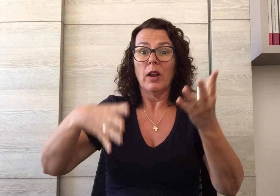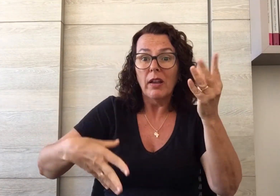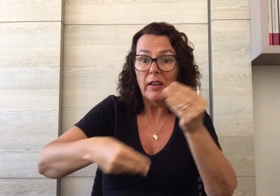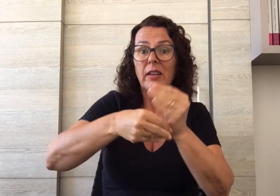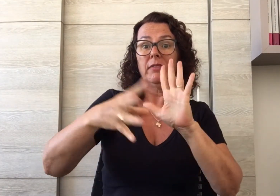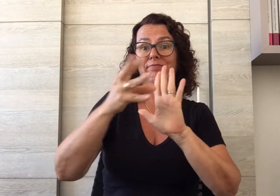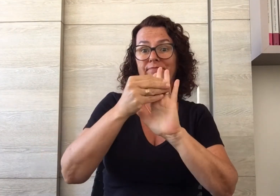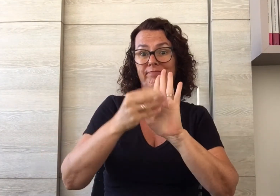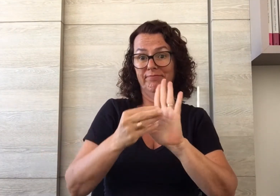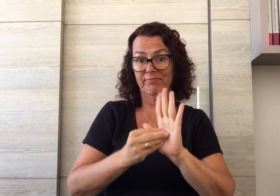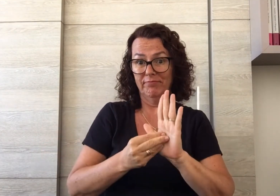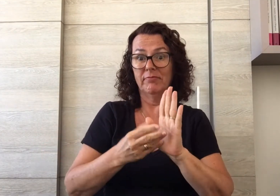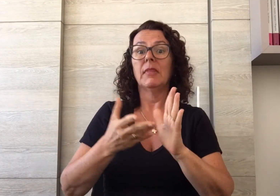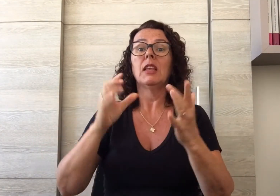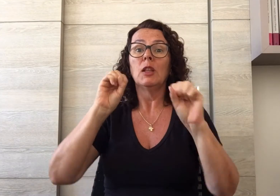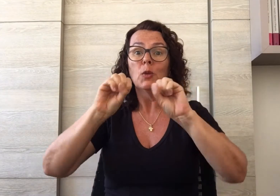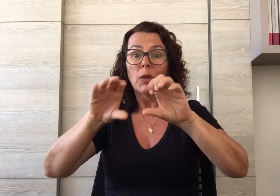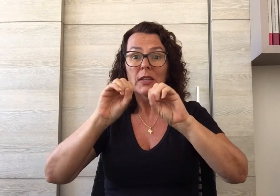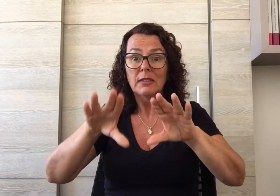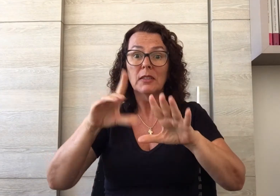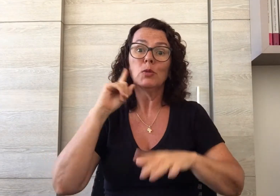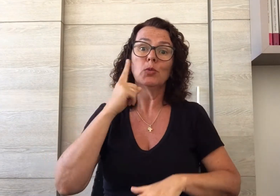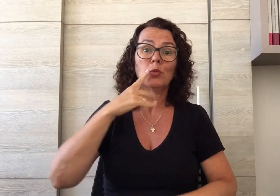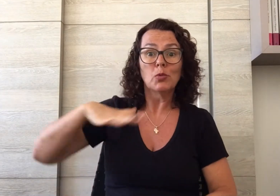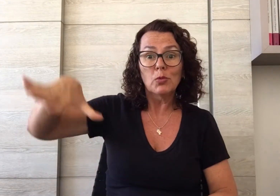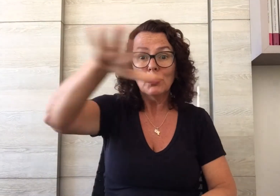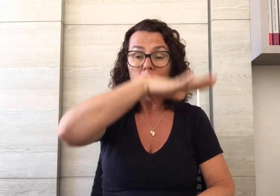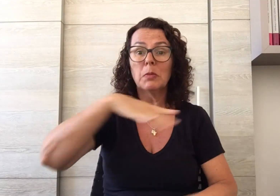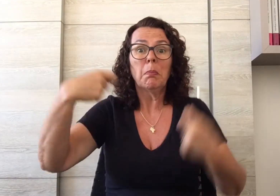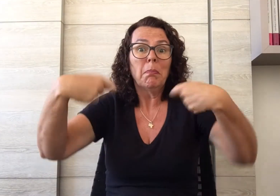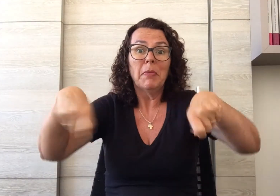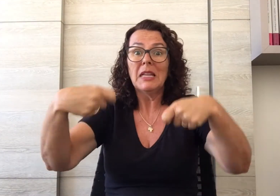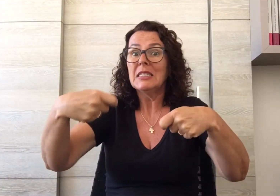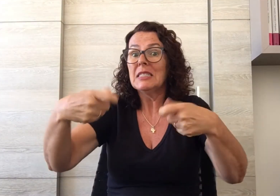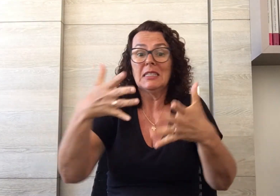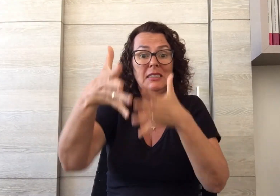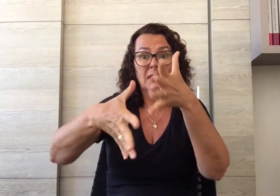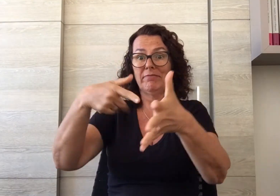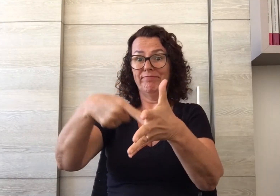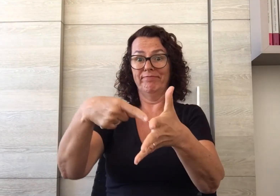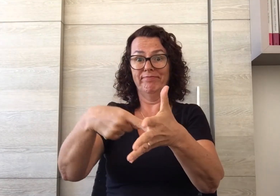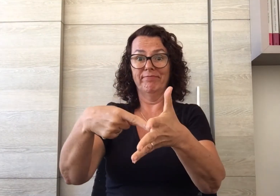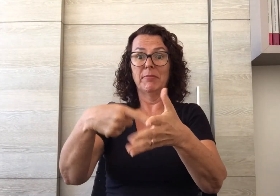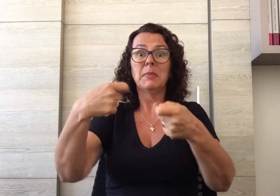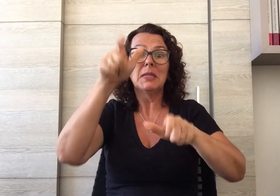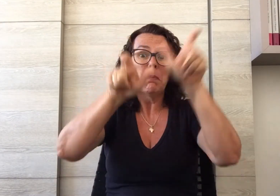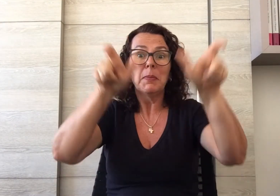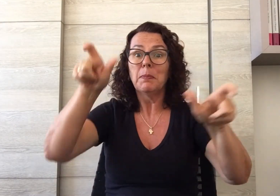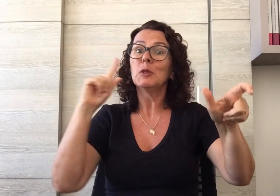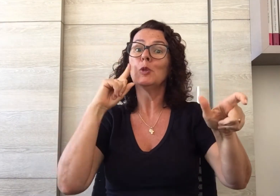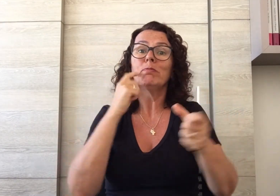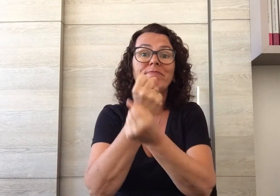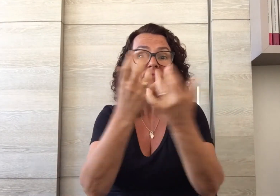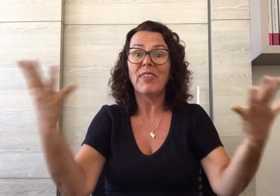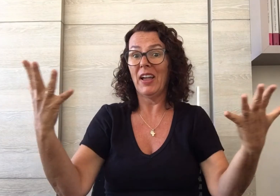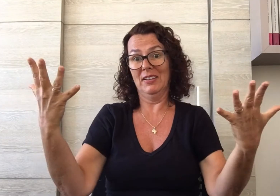precisa ser mediada pela Libras com a presença de vários surdos. A educação bilingue torna-se